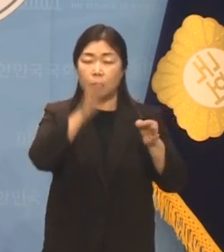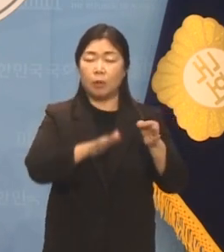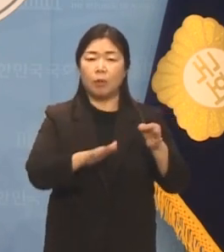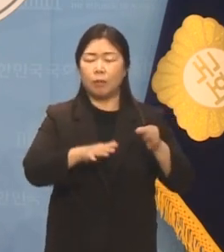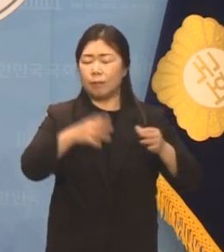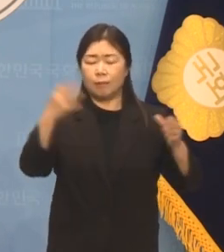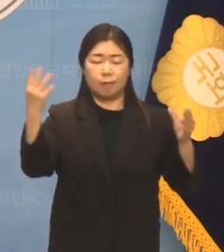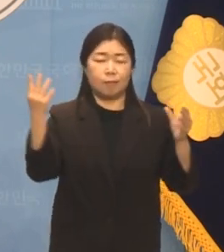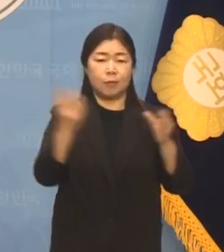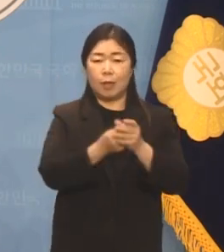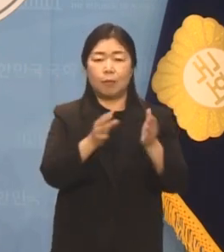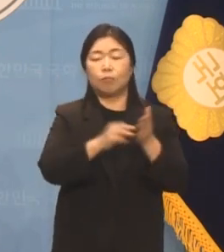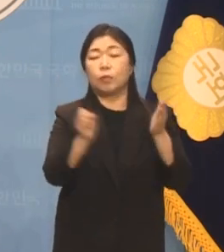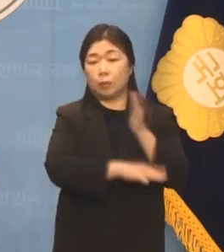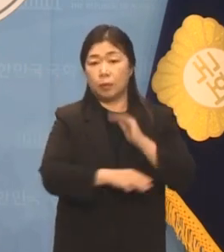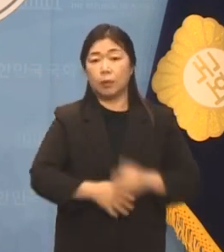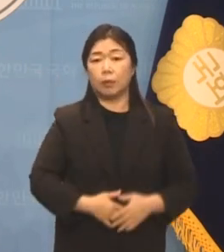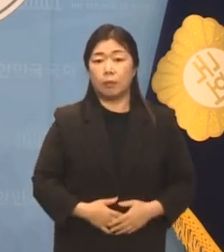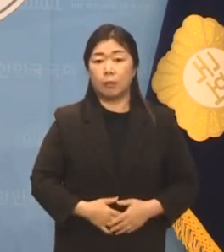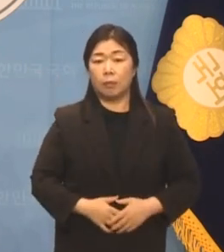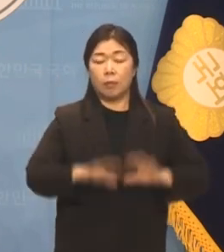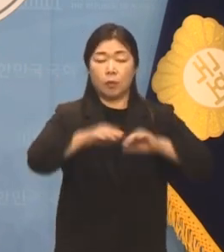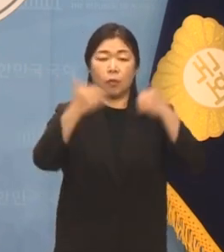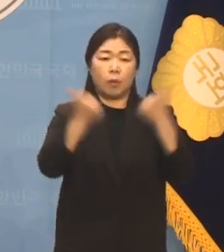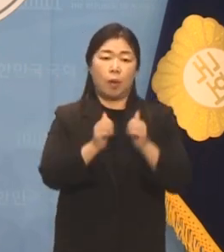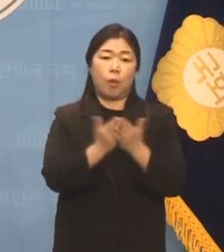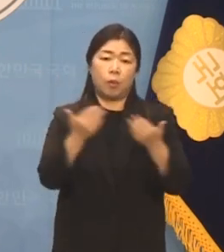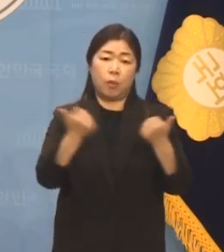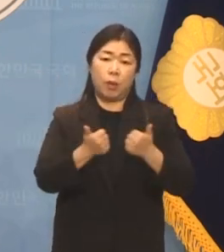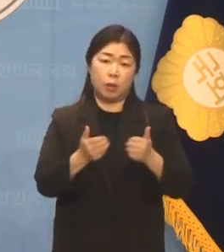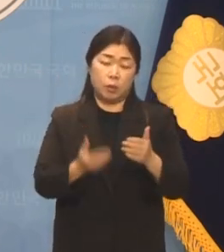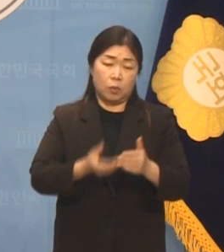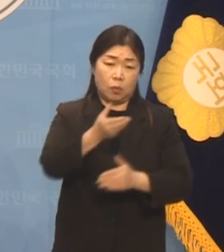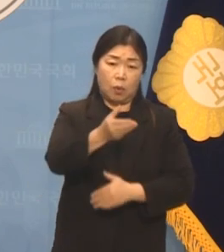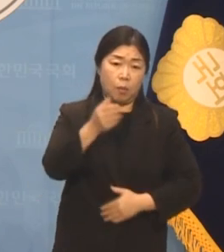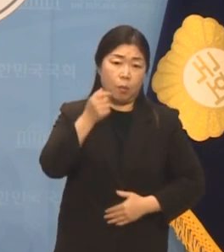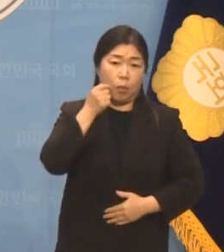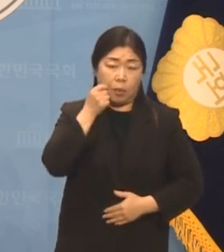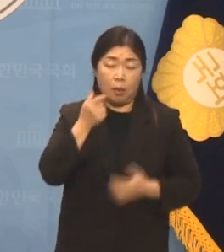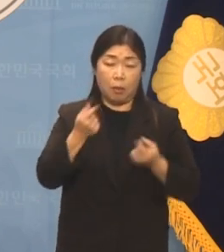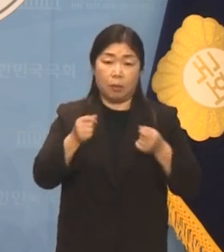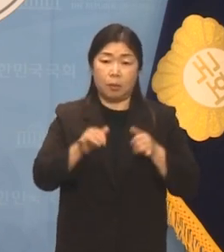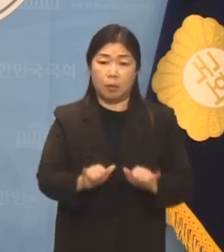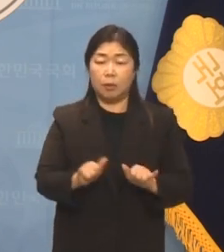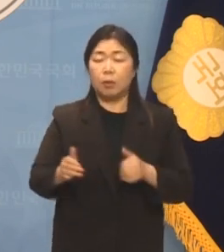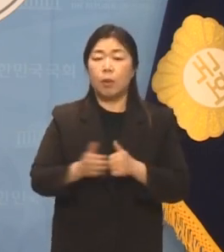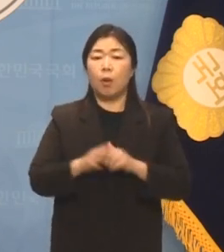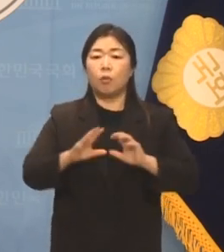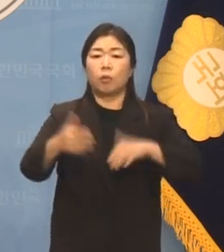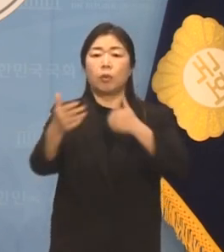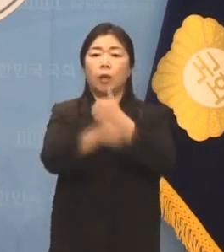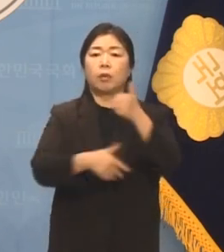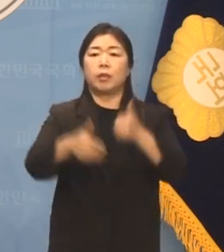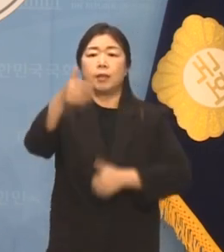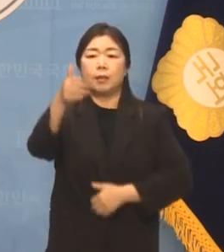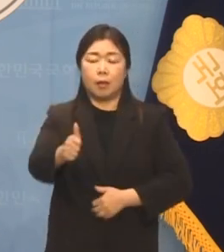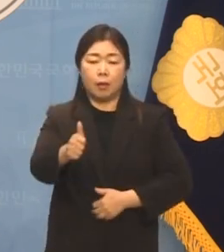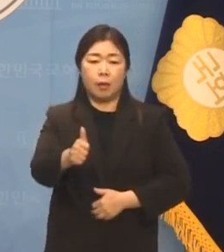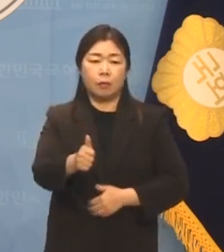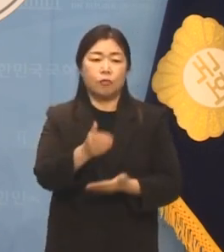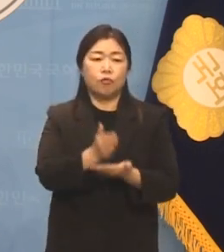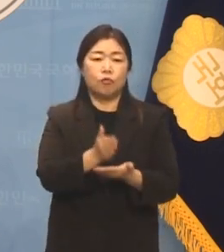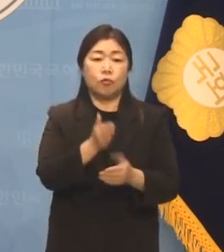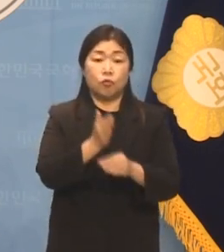국회 본회의에서 통과조차 되지 않을까 봐 국회의장 중재안으로 유가족이